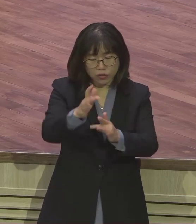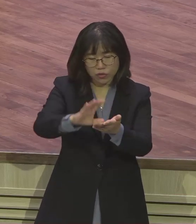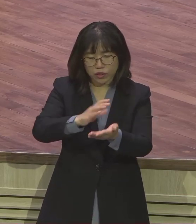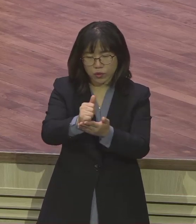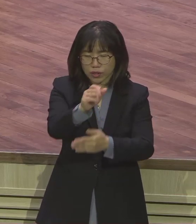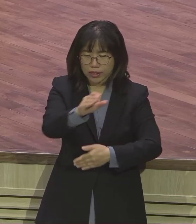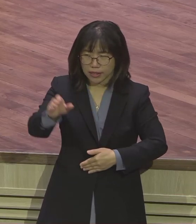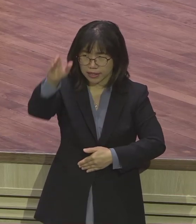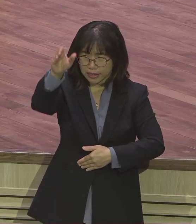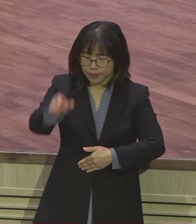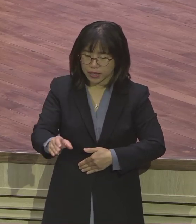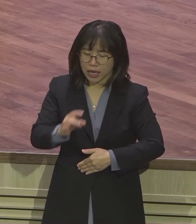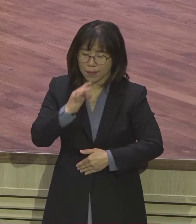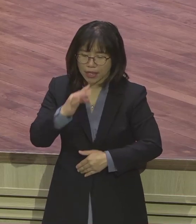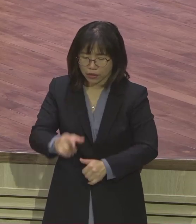은약적 의미가 담겨져 있어요.